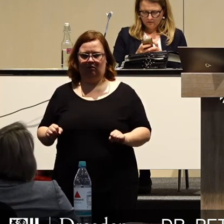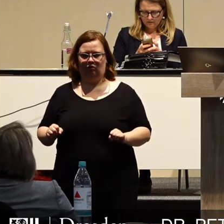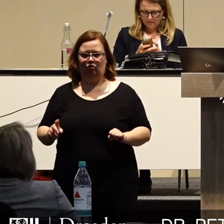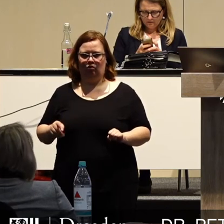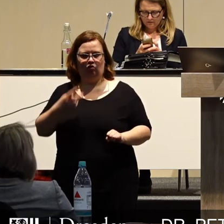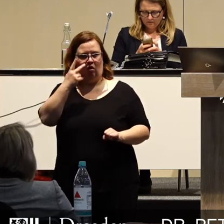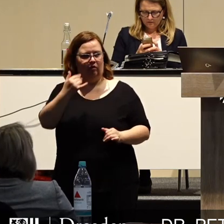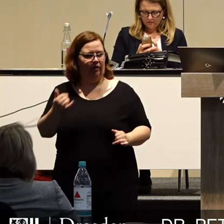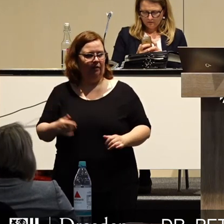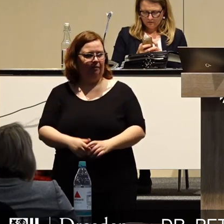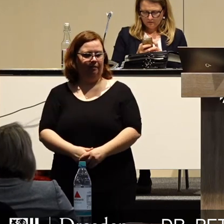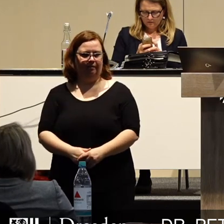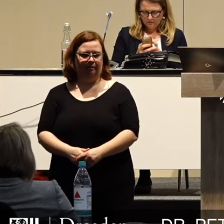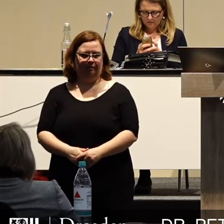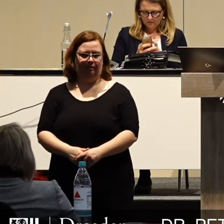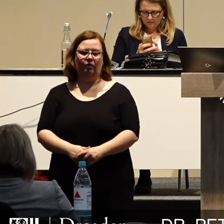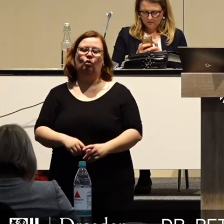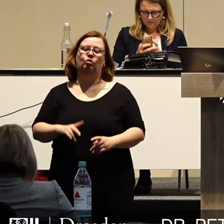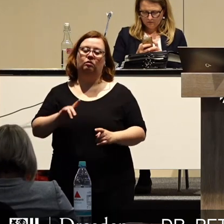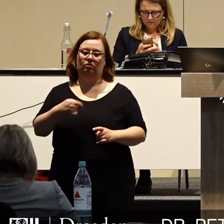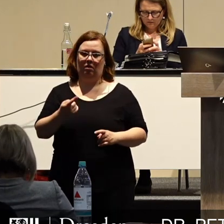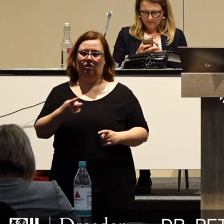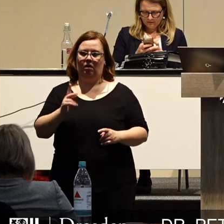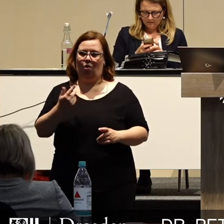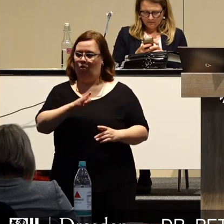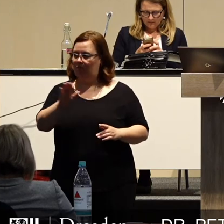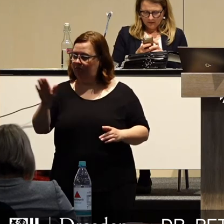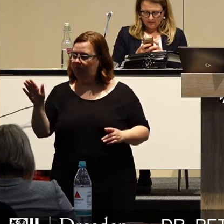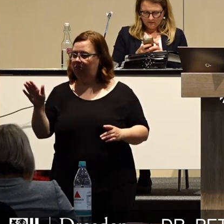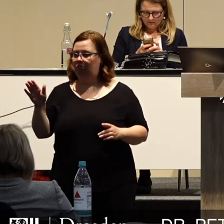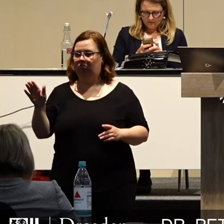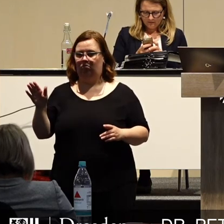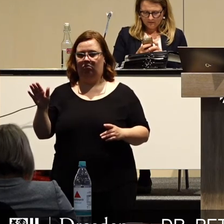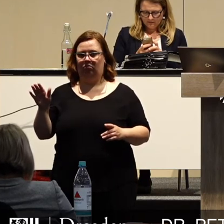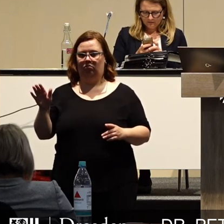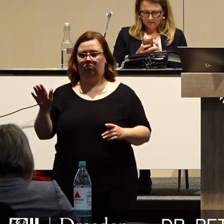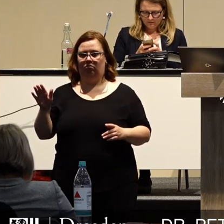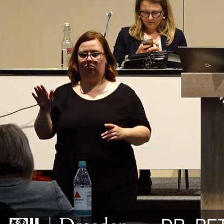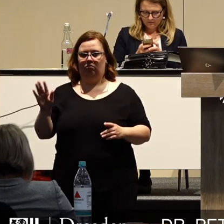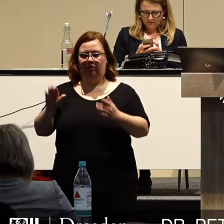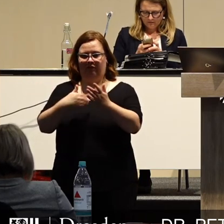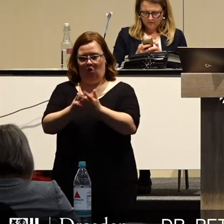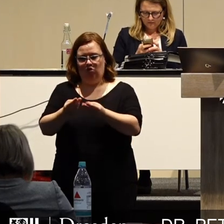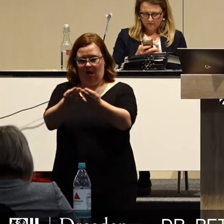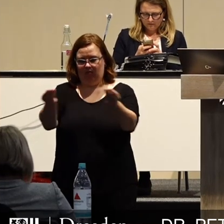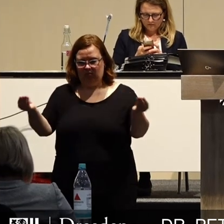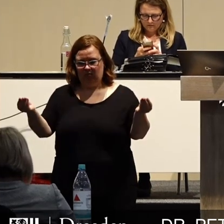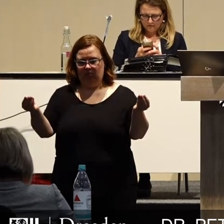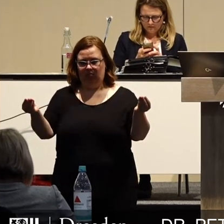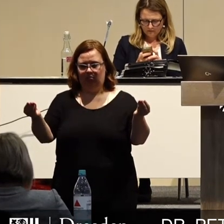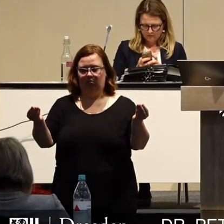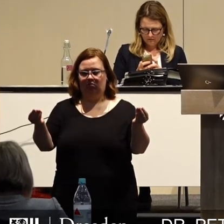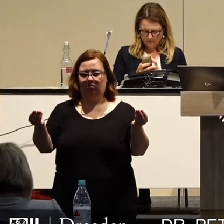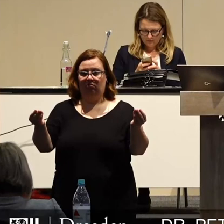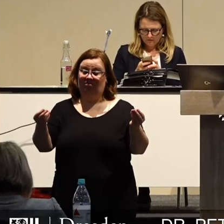und werden bei Ihnen mit einem Vorschlag vorstellig werden. Denn